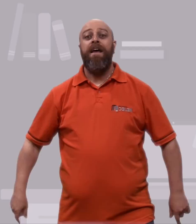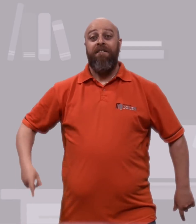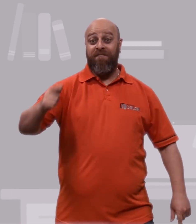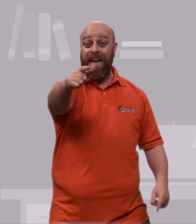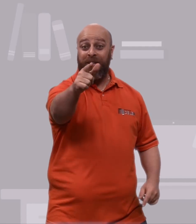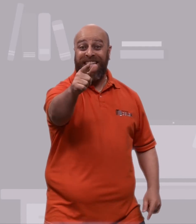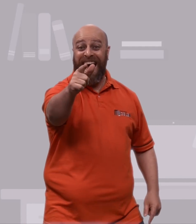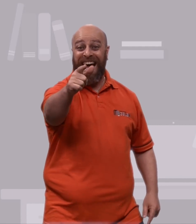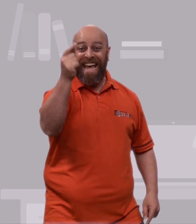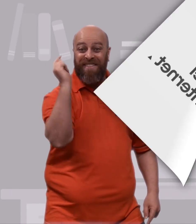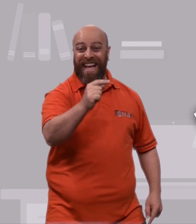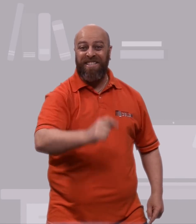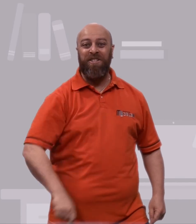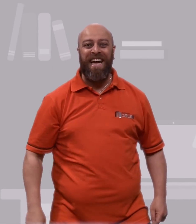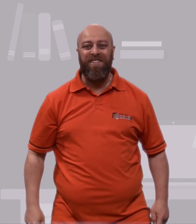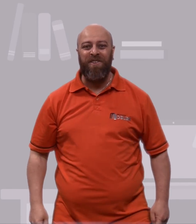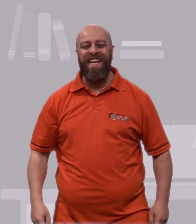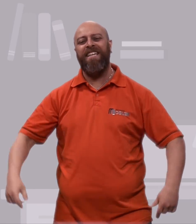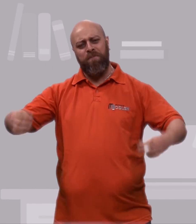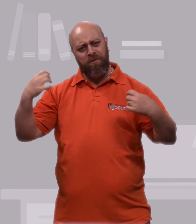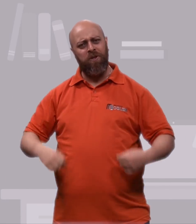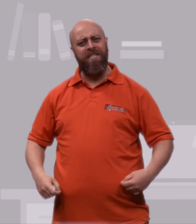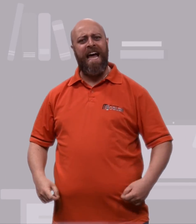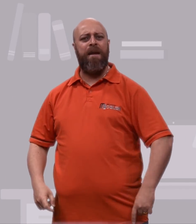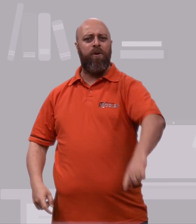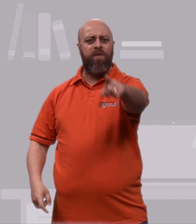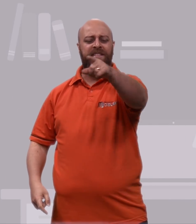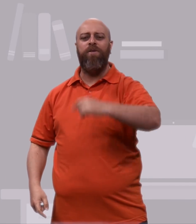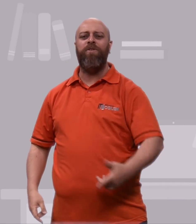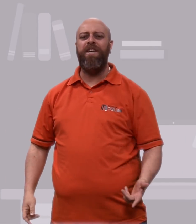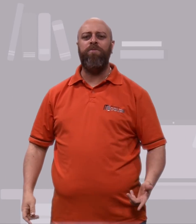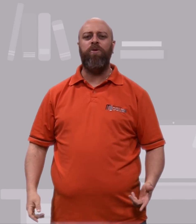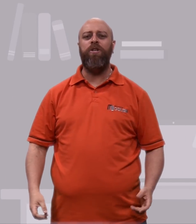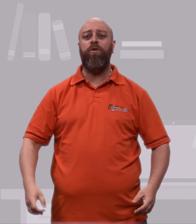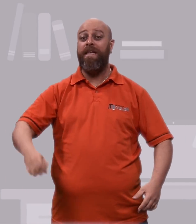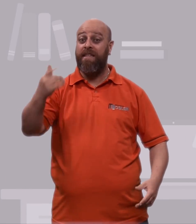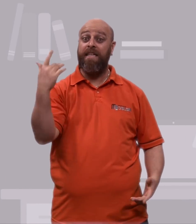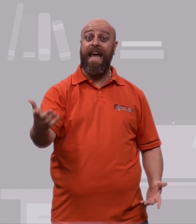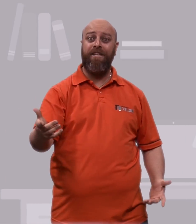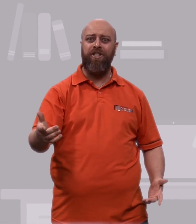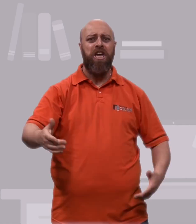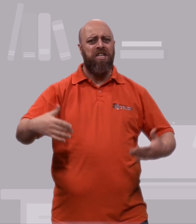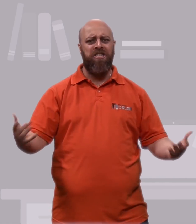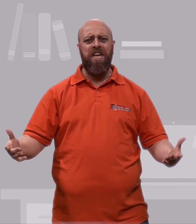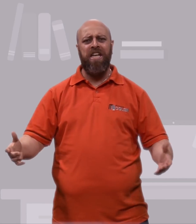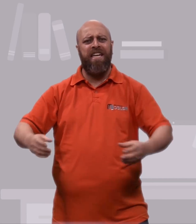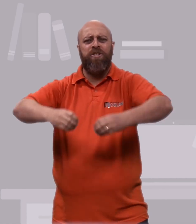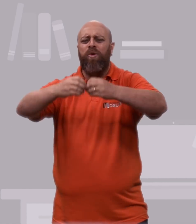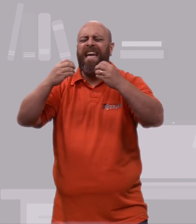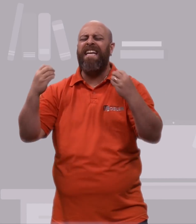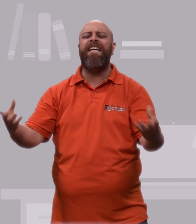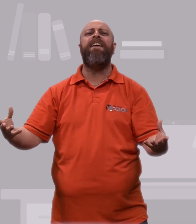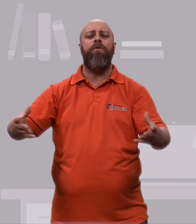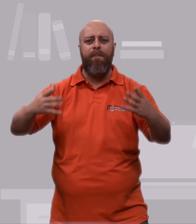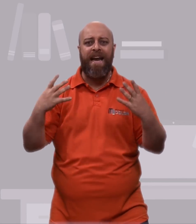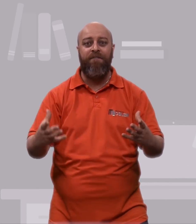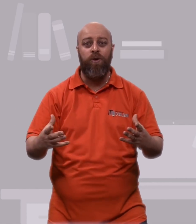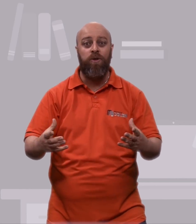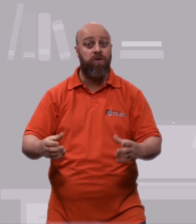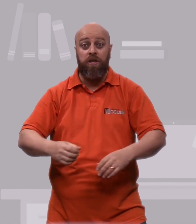Fala moçada, e aí beleza? Tudo certo com vocês? Professor Nozinha na área pra conversar com vocês um pouquinho sobre internet. Sim, a internet é um lugar incrível, maravilhoso, onde